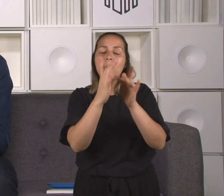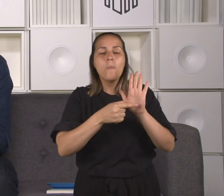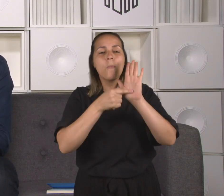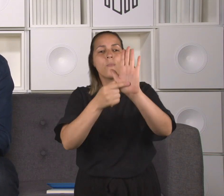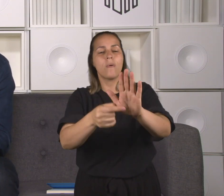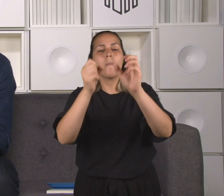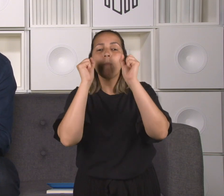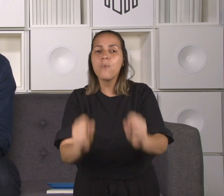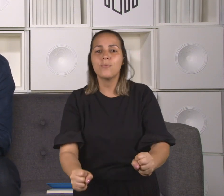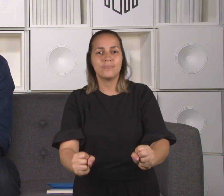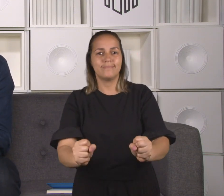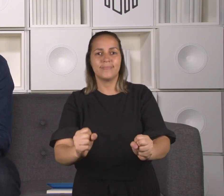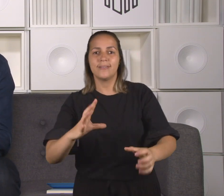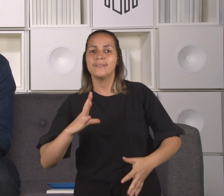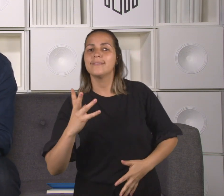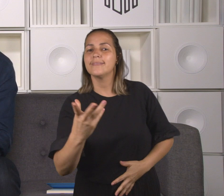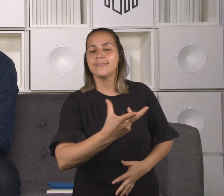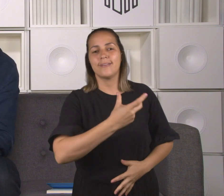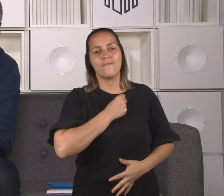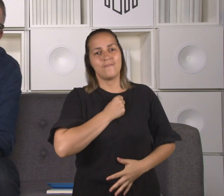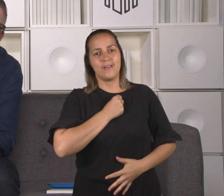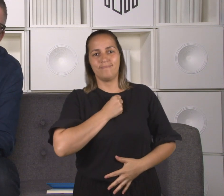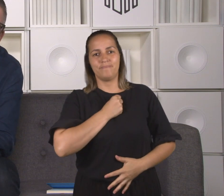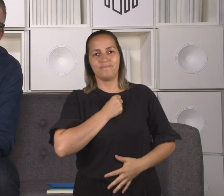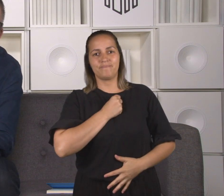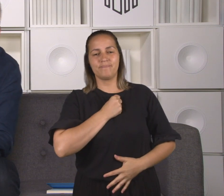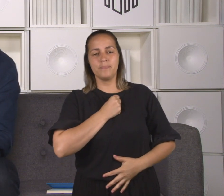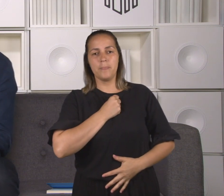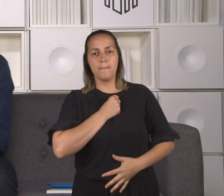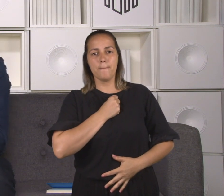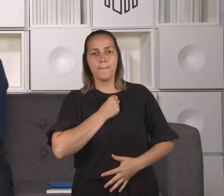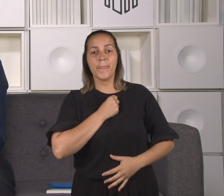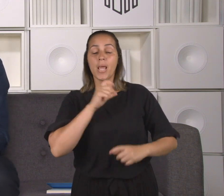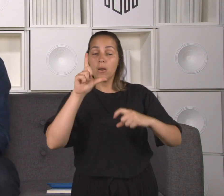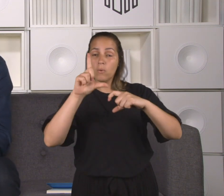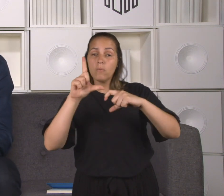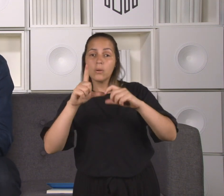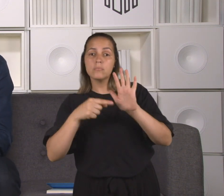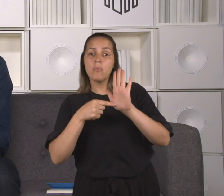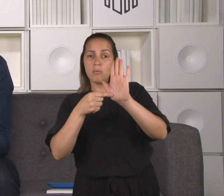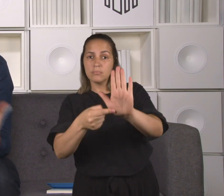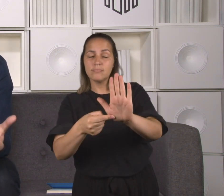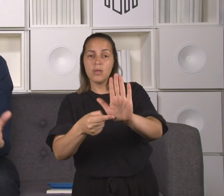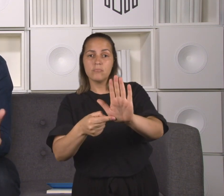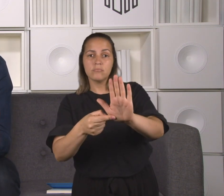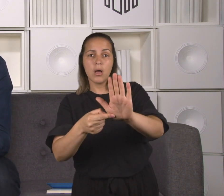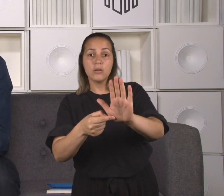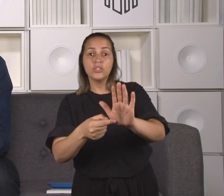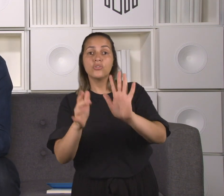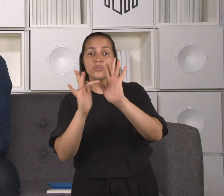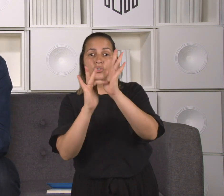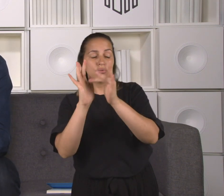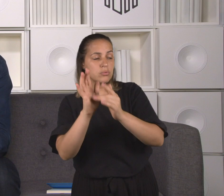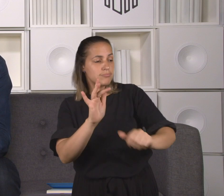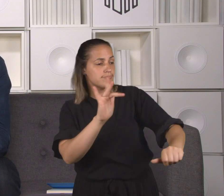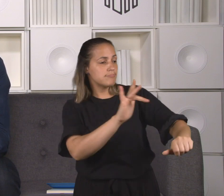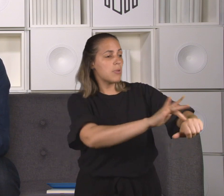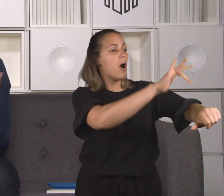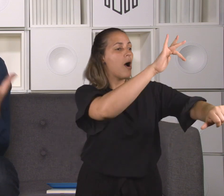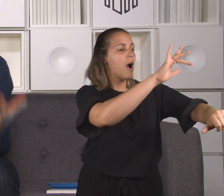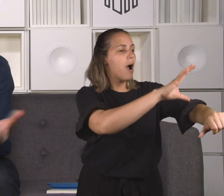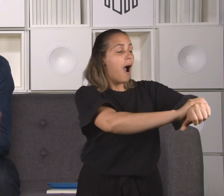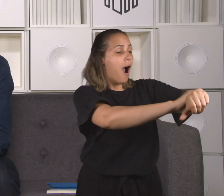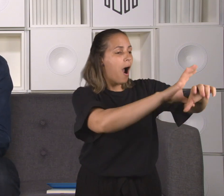prerrogativa. Ele, quando chega e toca, aquilo que ele toca vem para a luz, sai da morte,